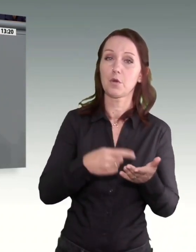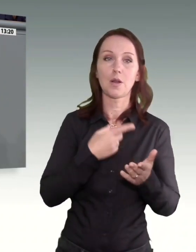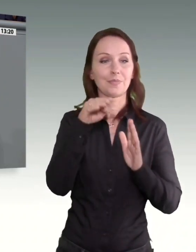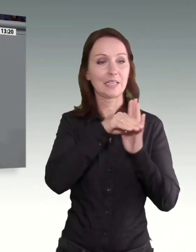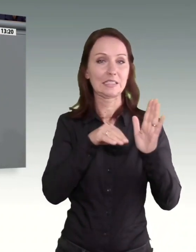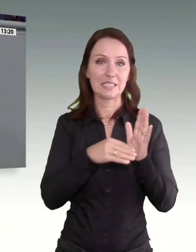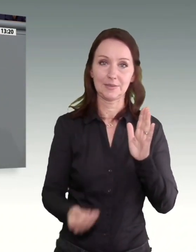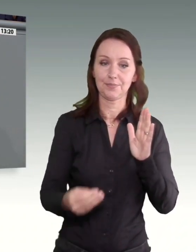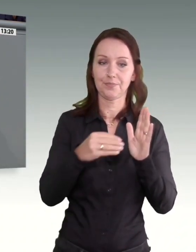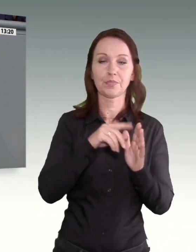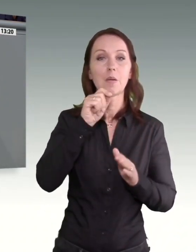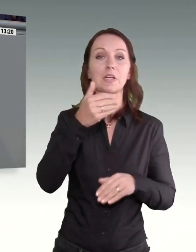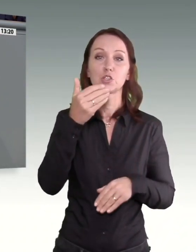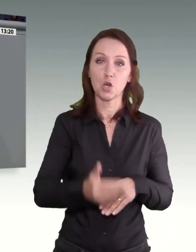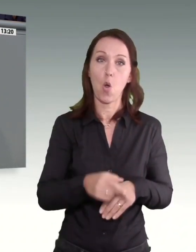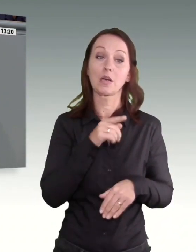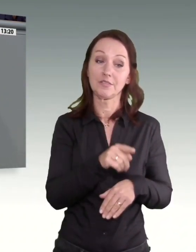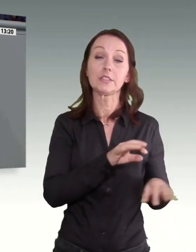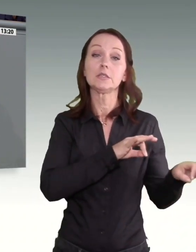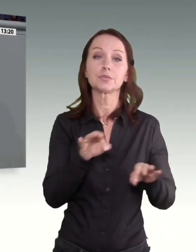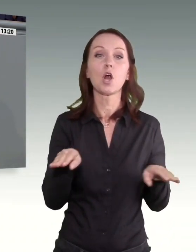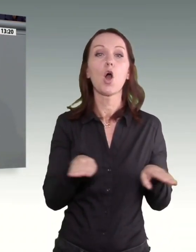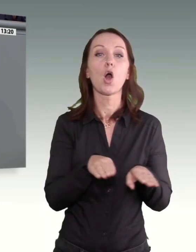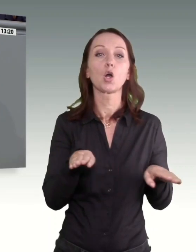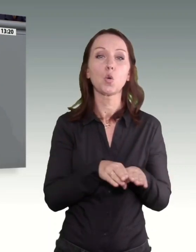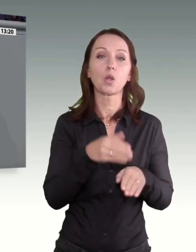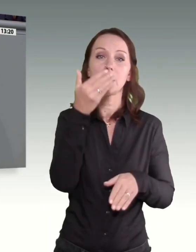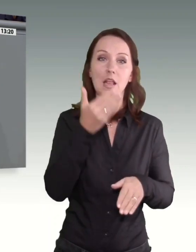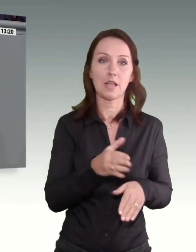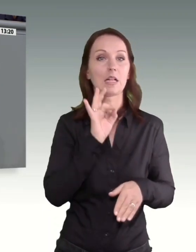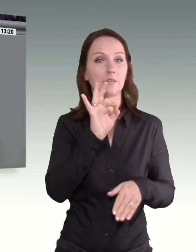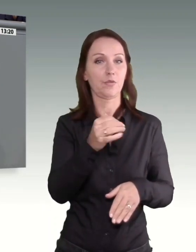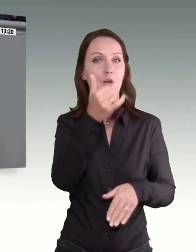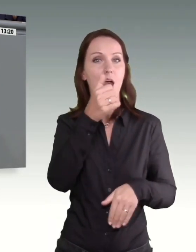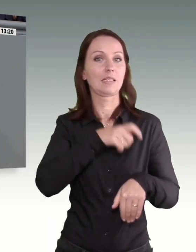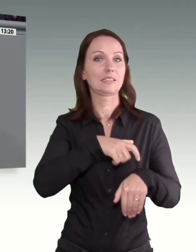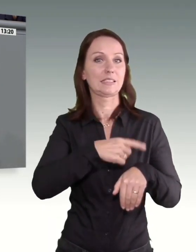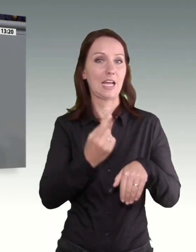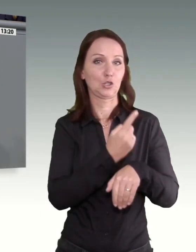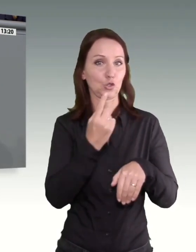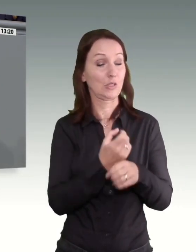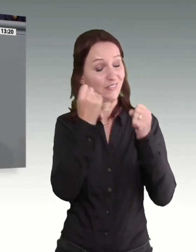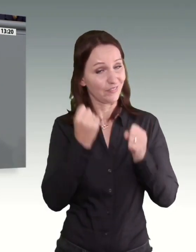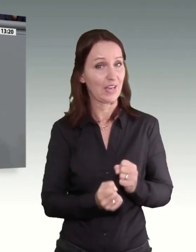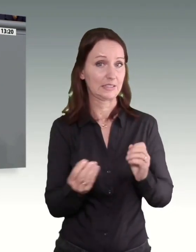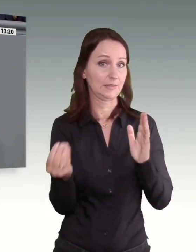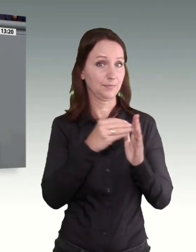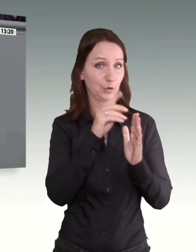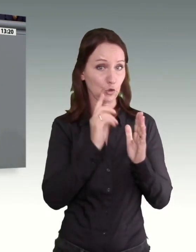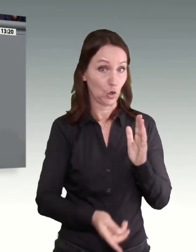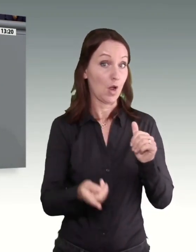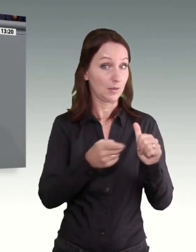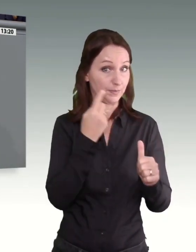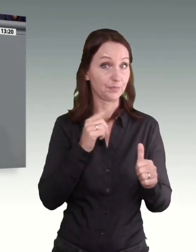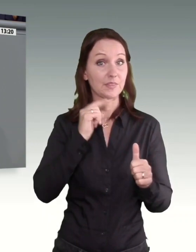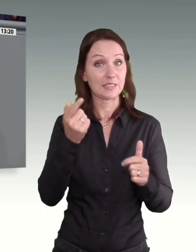als regelmäßig gezahltes Grundentgelt für eine Zeitstunde definiert werden. Andererseits soll geregelt werden, dass sich